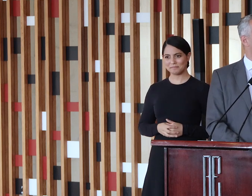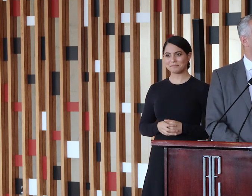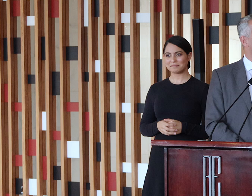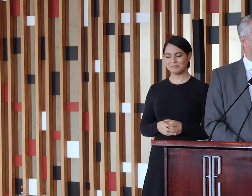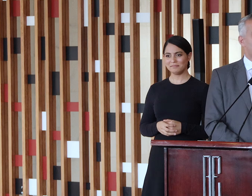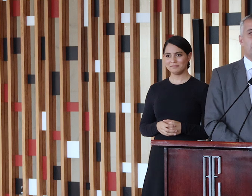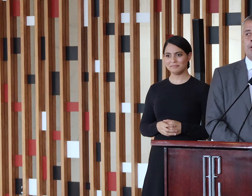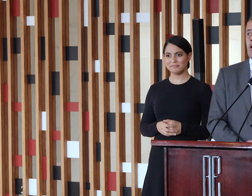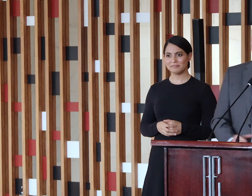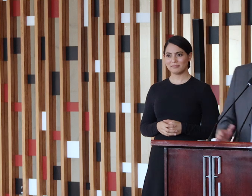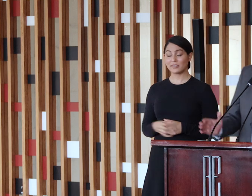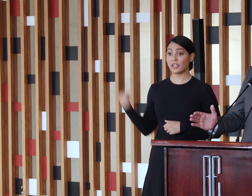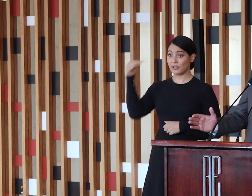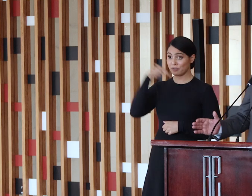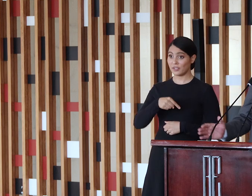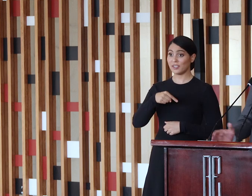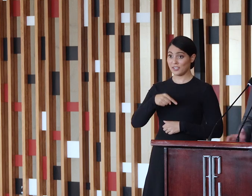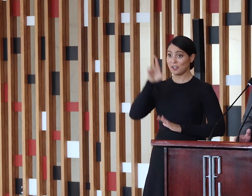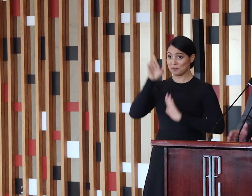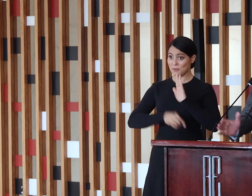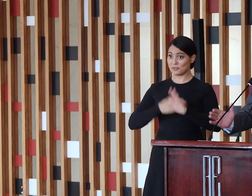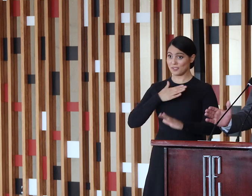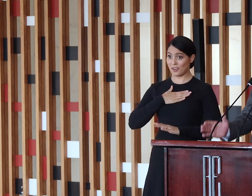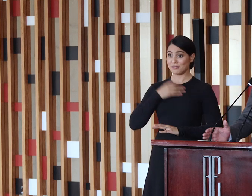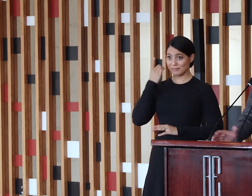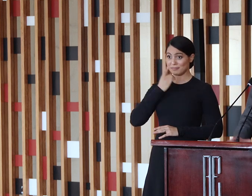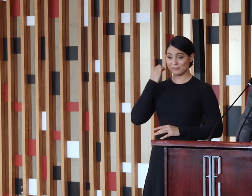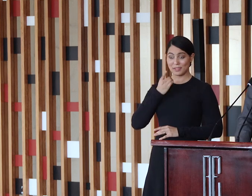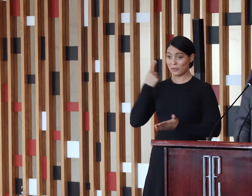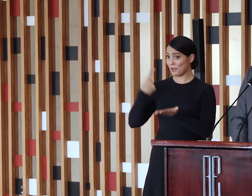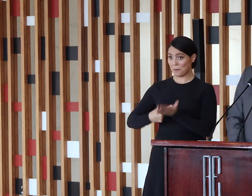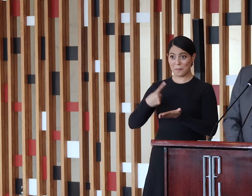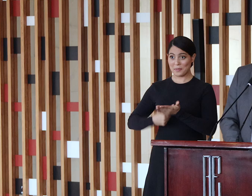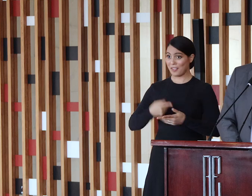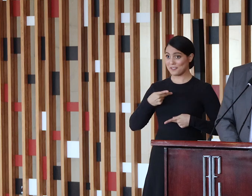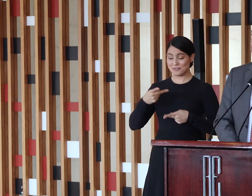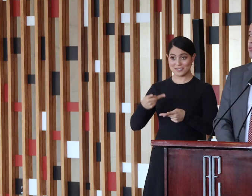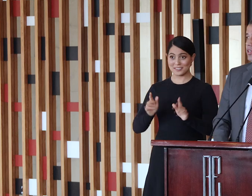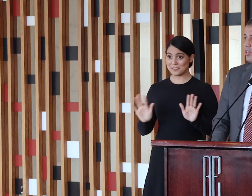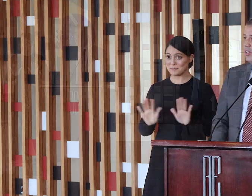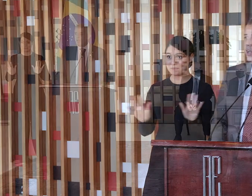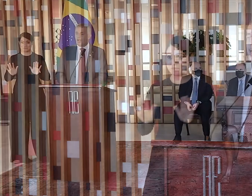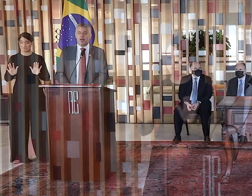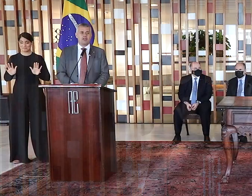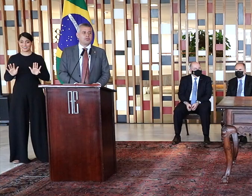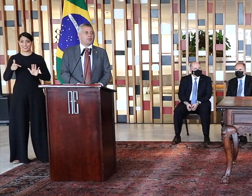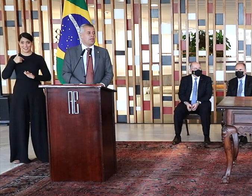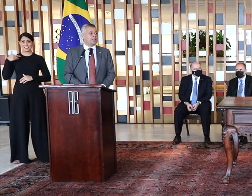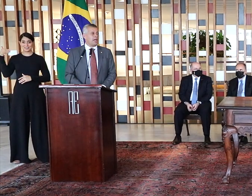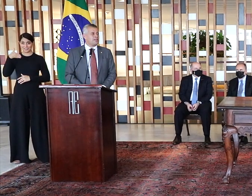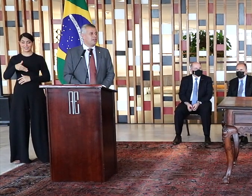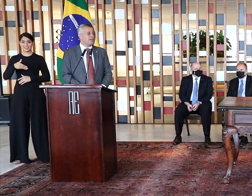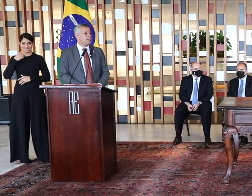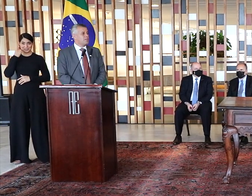Eu fiz aqui, usei da prerrogativa parlamentar hoje, sem acordo de visita, eu não aceito transformar em convite com